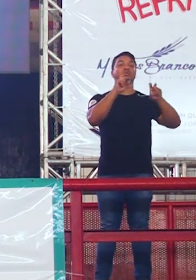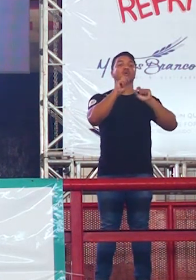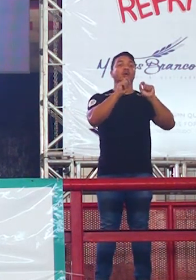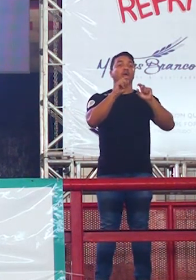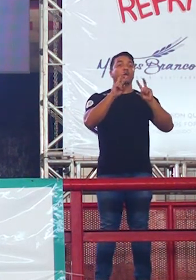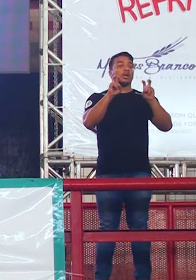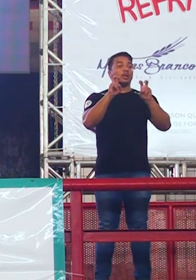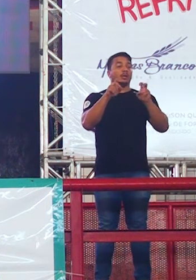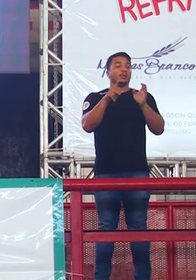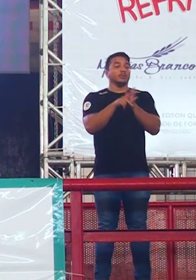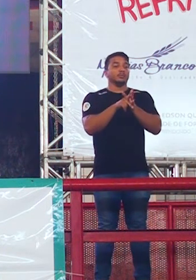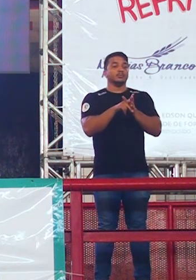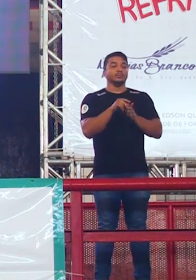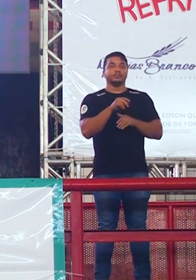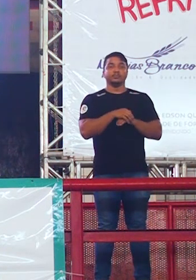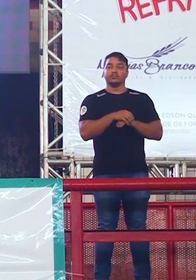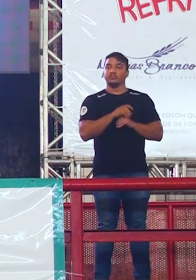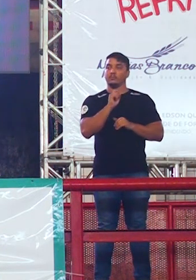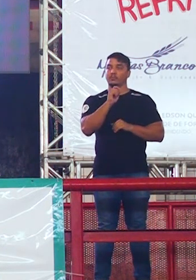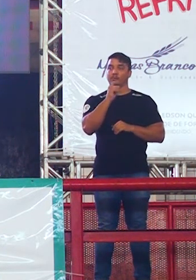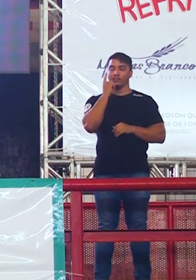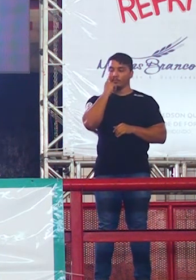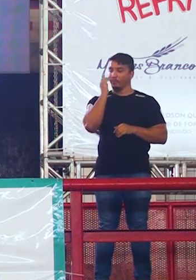temas, olha só,